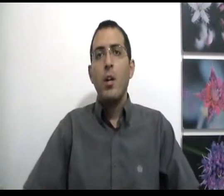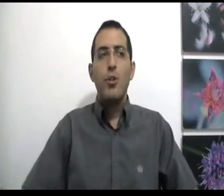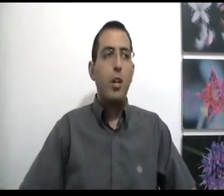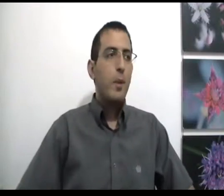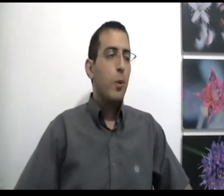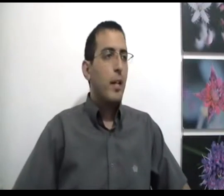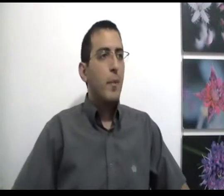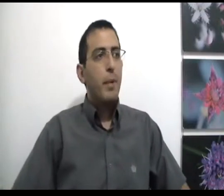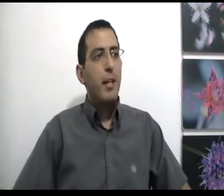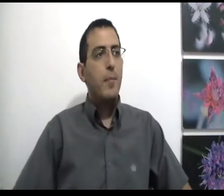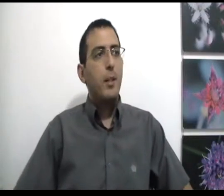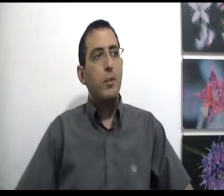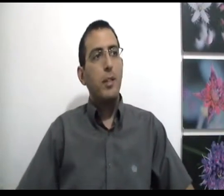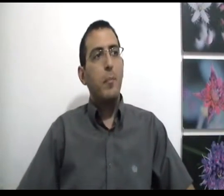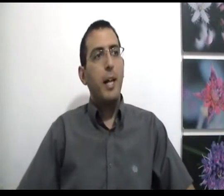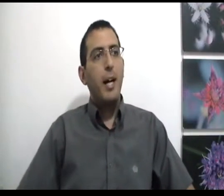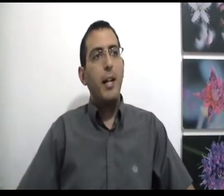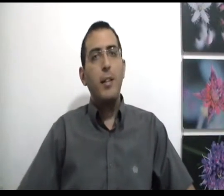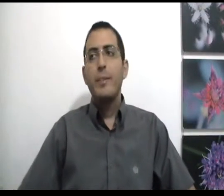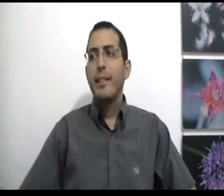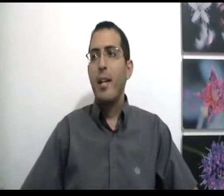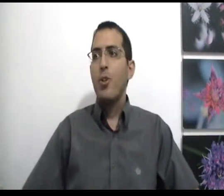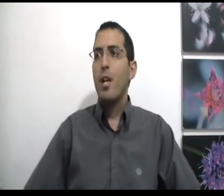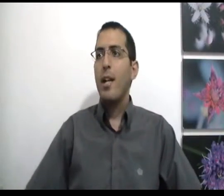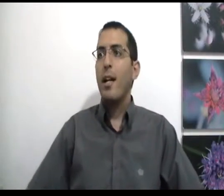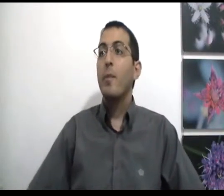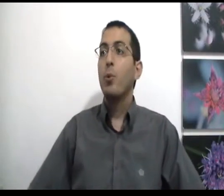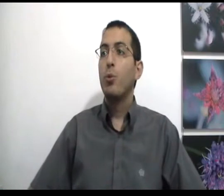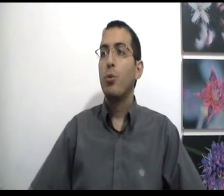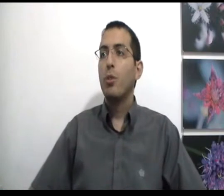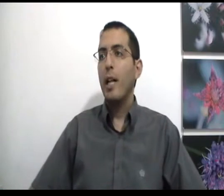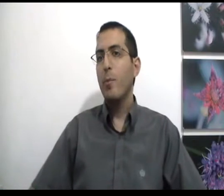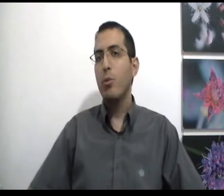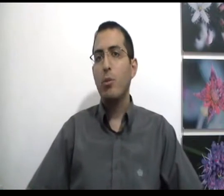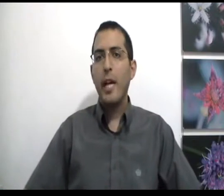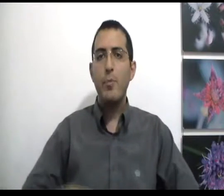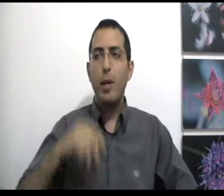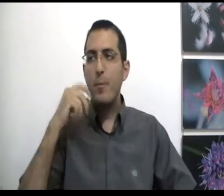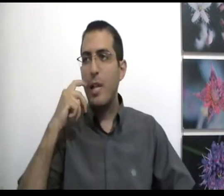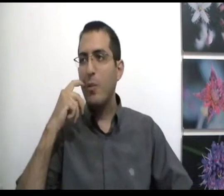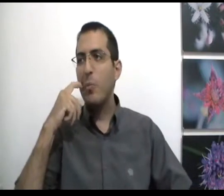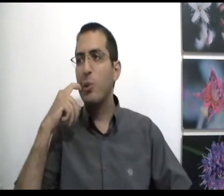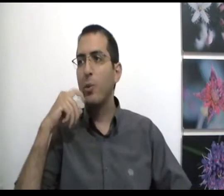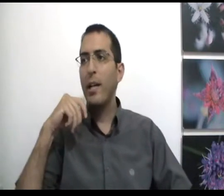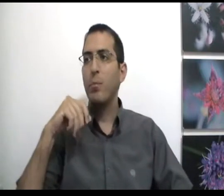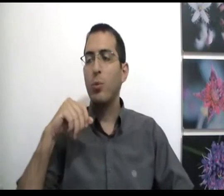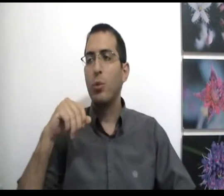שלום לכולם, הפעם אני רוצה לדבר על הנושא של אלימות. אלימות, יש בעולם שלנו מון סוגי אלימות.